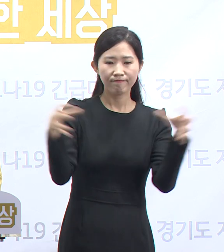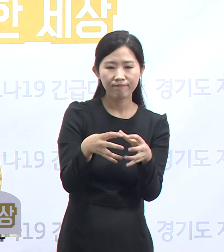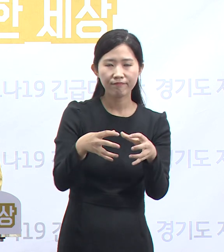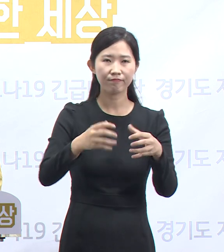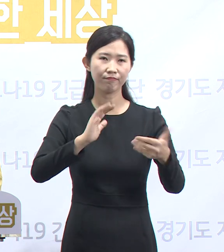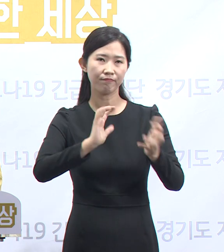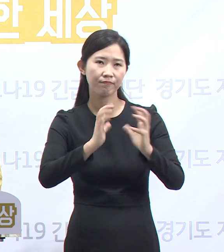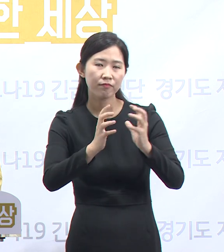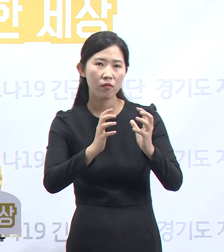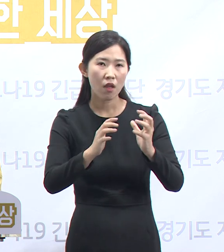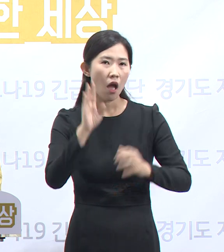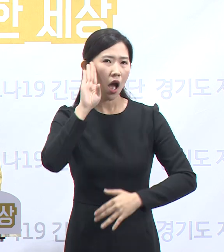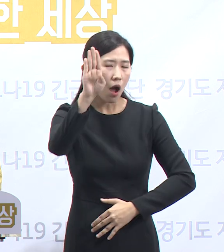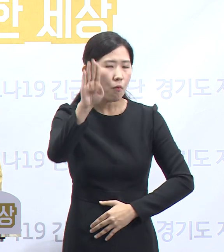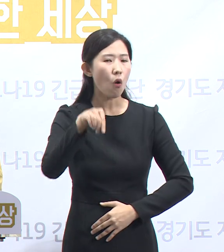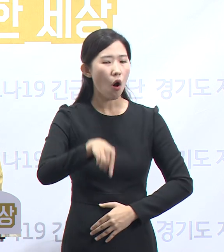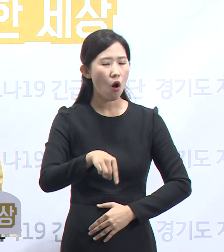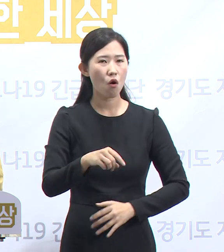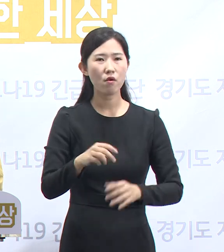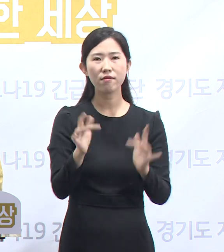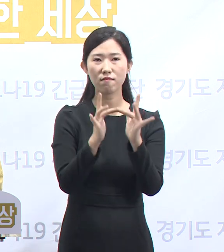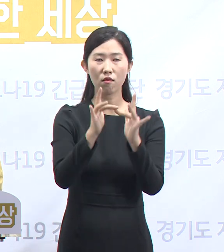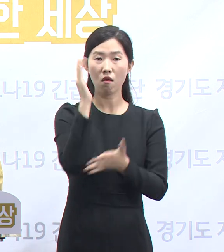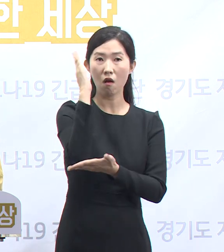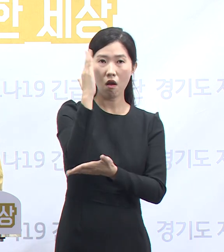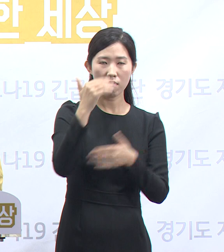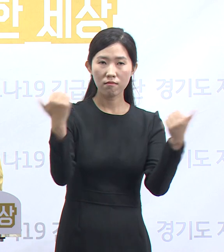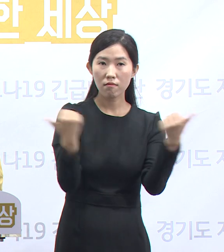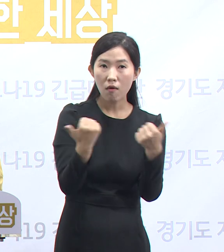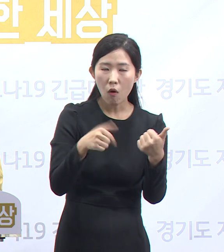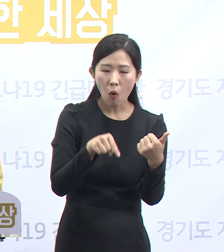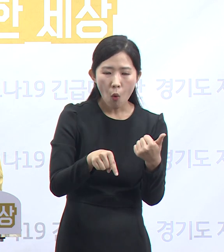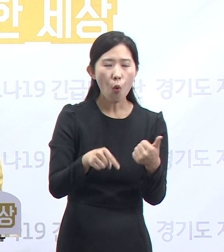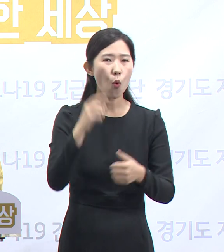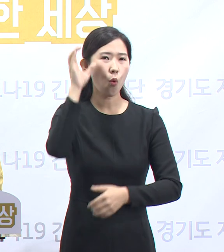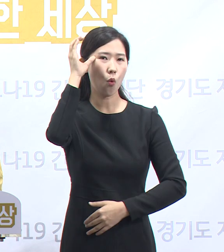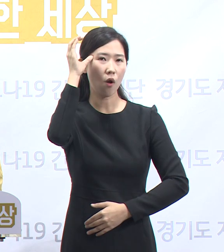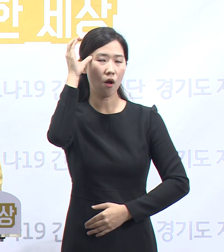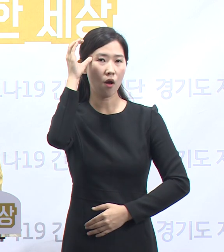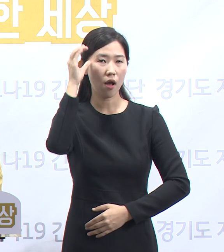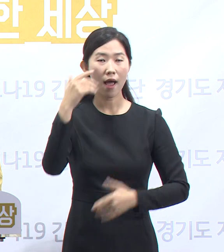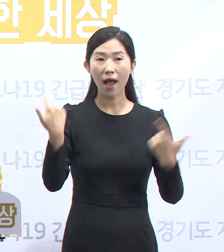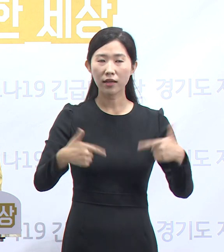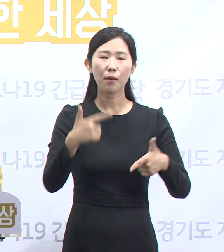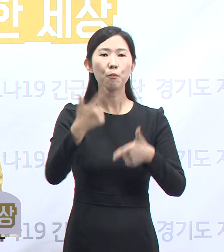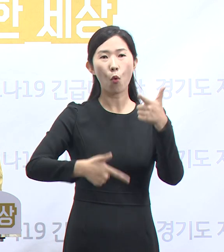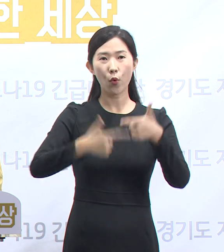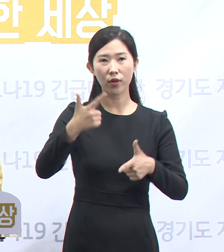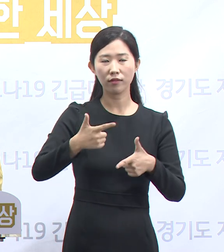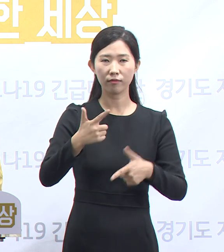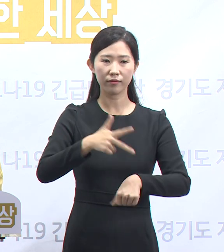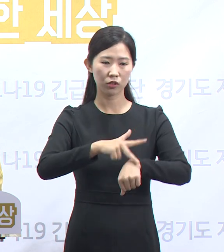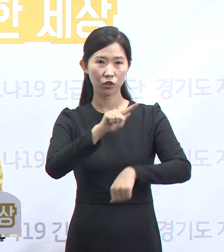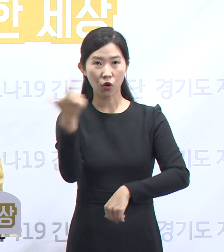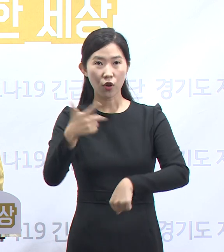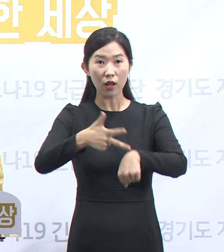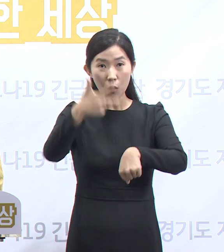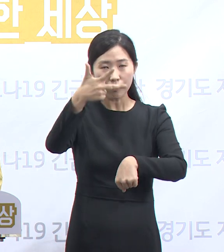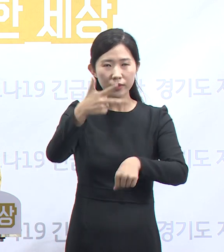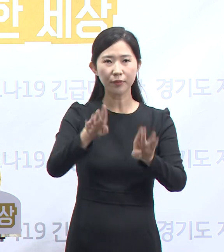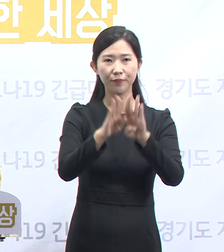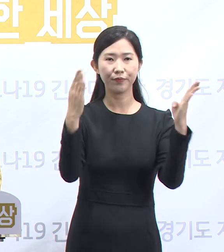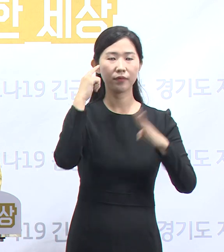웨비나에 대한 기대를 드러내었습니다. 웹 세미나인 웨비나는 매주 목요일 오후 7시에 열릴 예정이며 다음 주 목요일에는